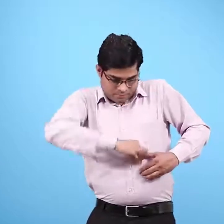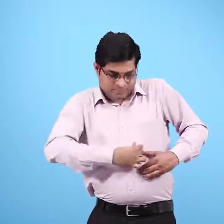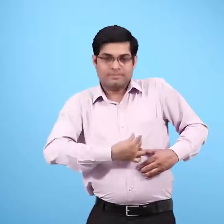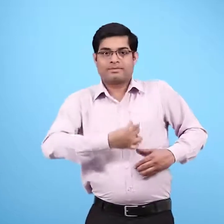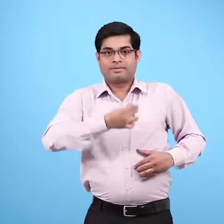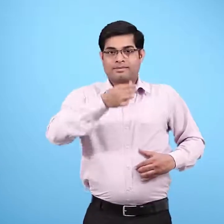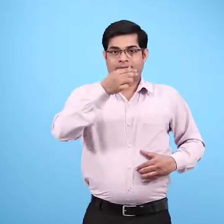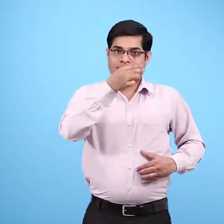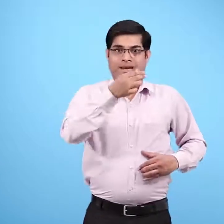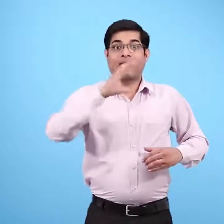निकाल लिया जाए